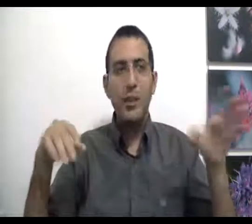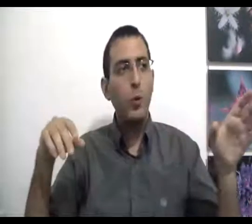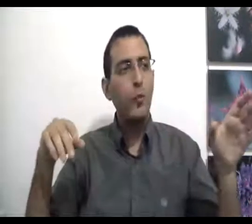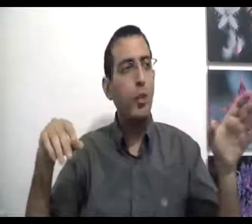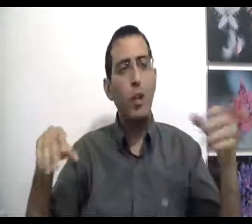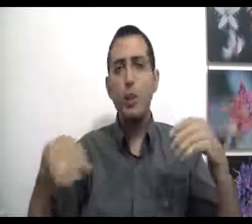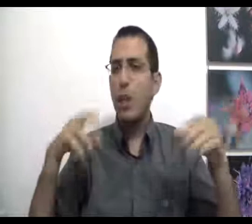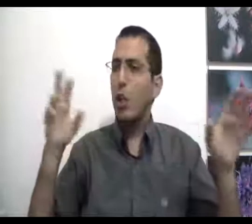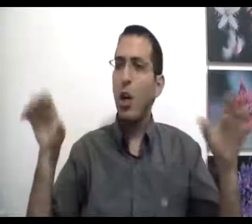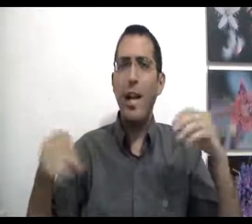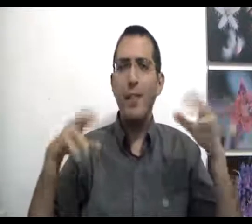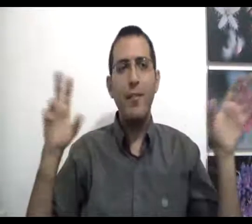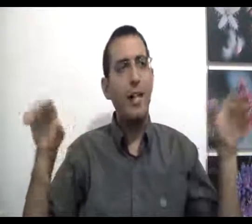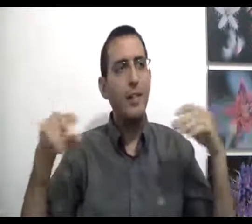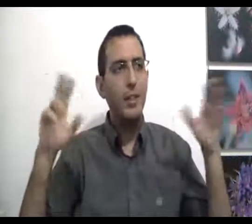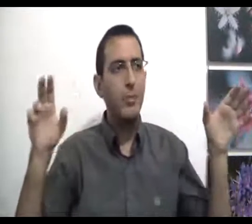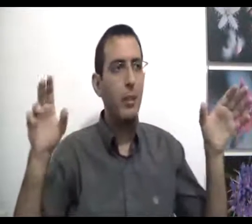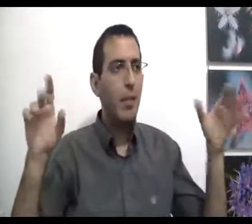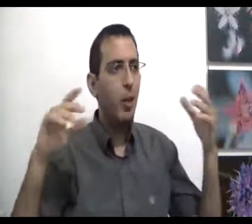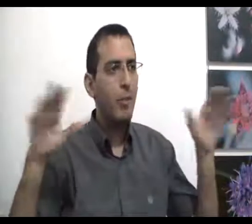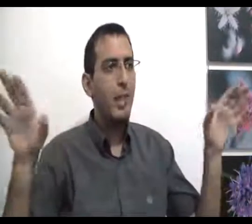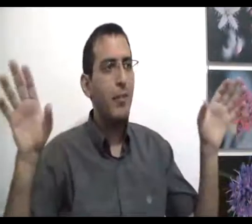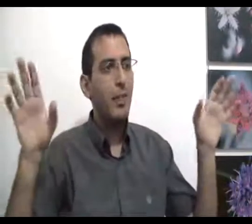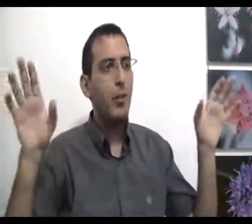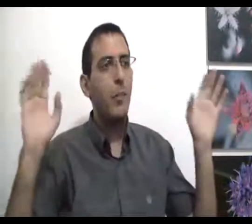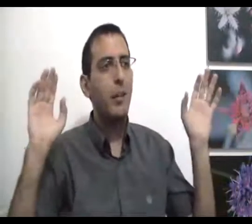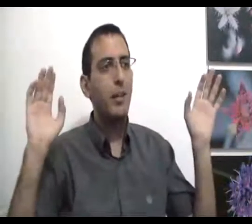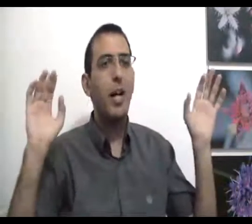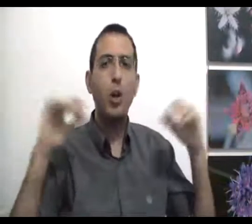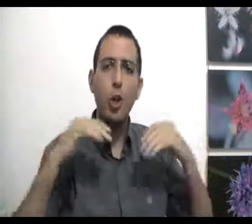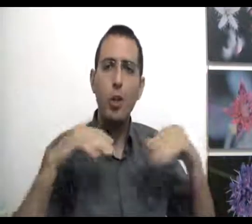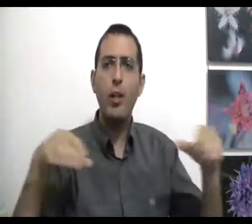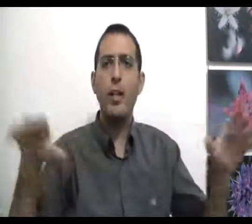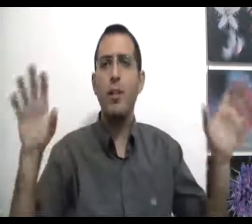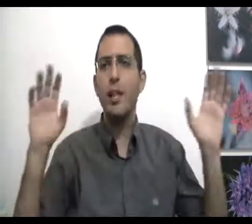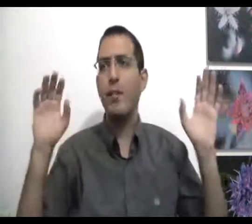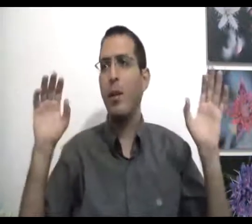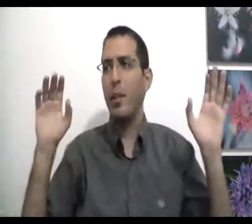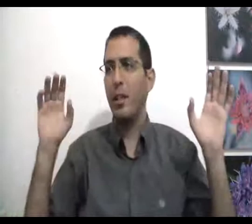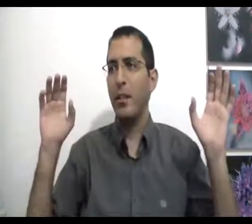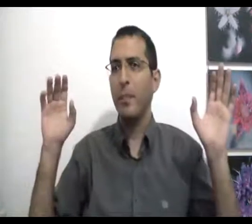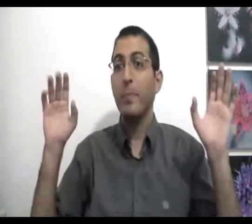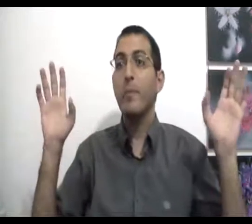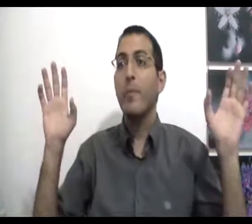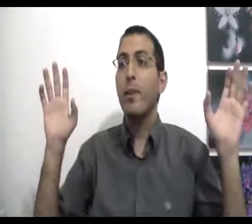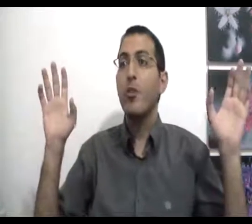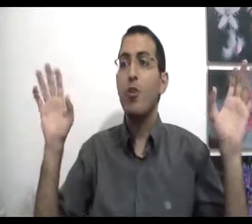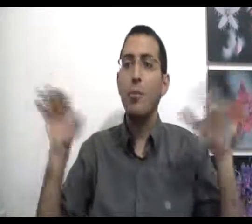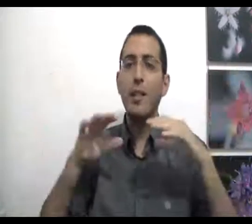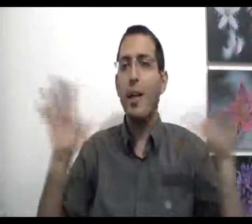את הגוף שלו לא משנה כל אהבה ואהבה שיש בעולם הכל זה אהבה לא אמיתית הכל, כולל הכל זה אהבה לא אמיתית שום דבר